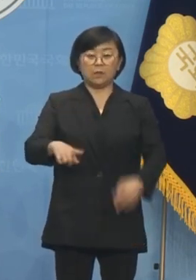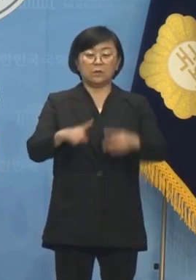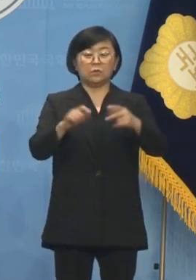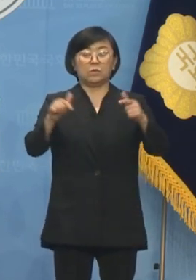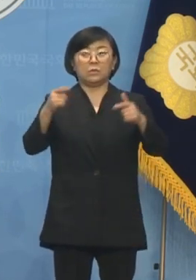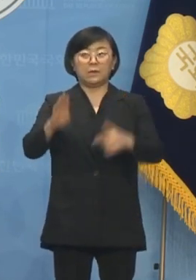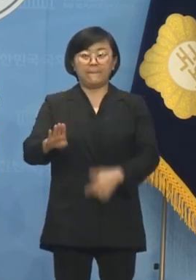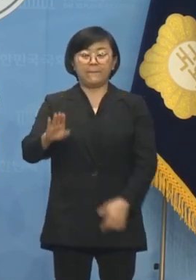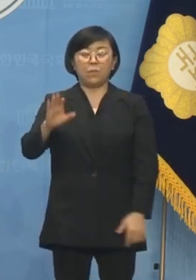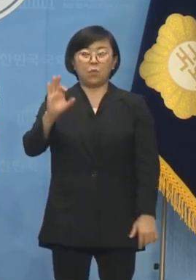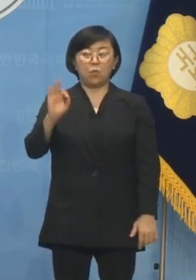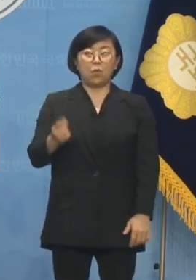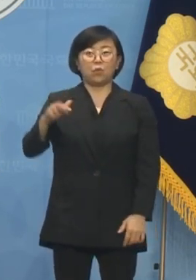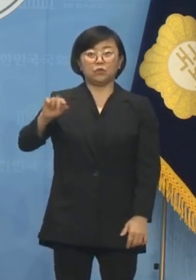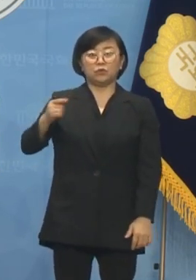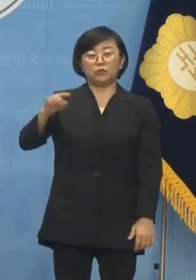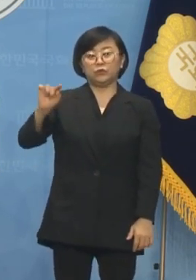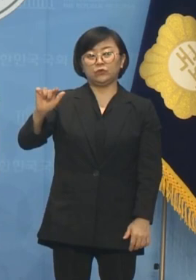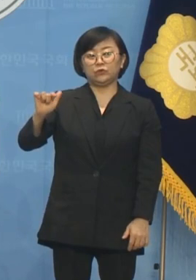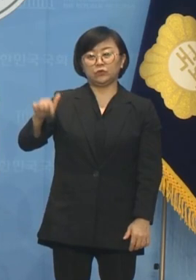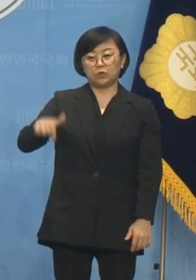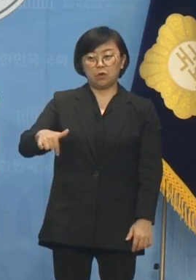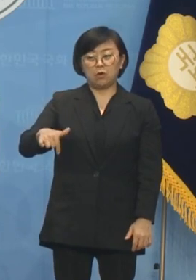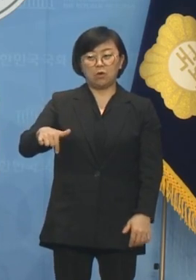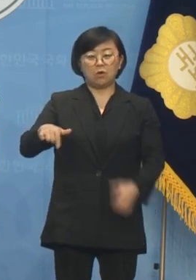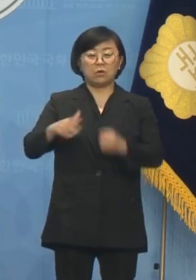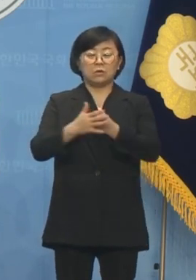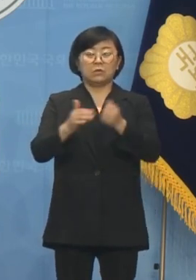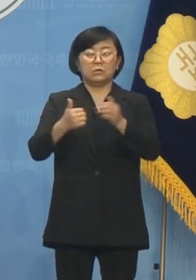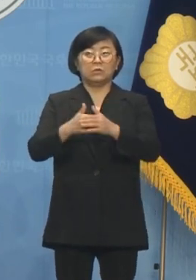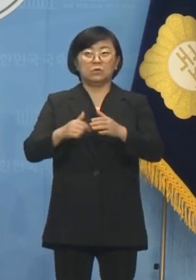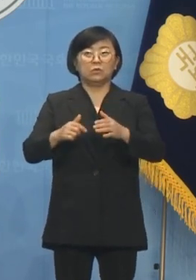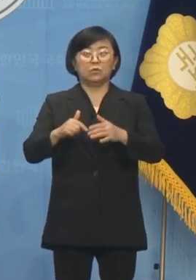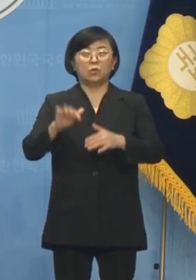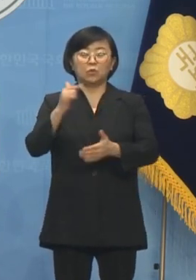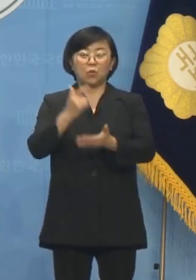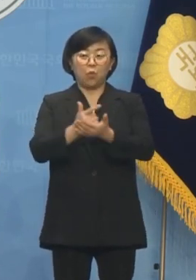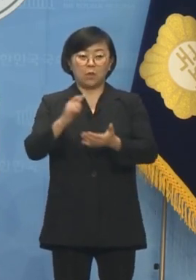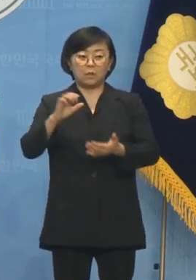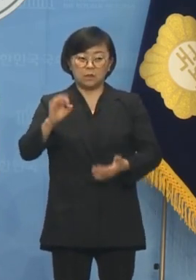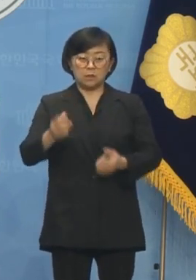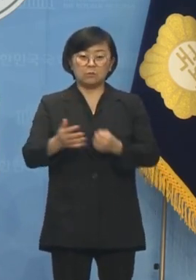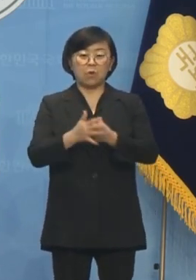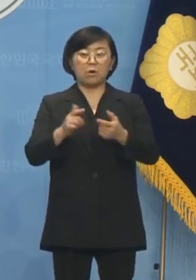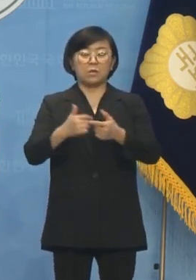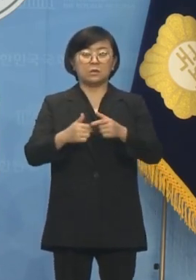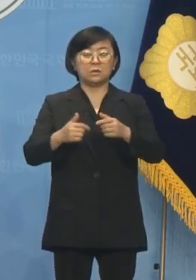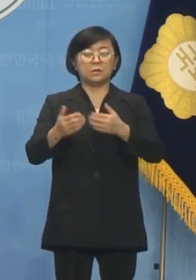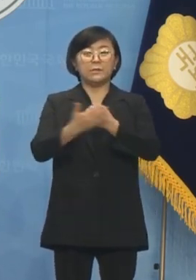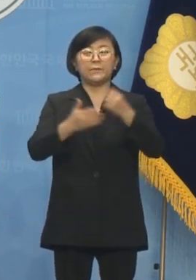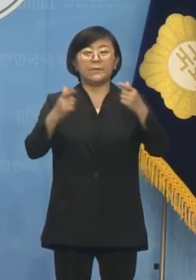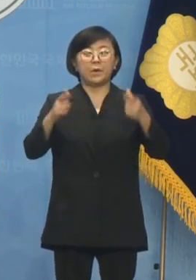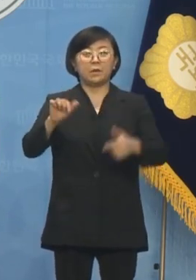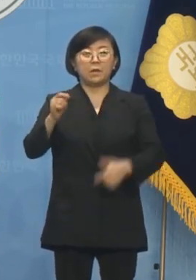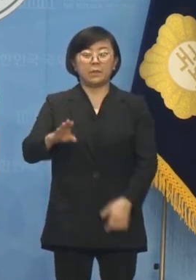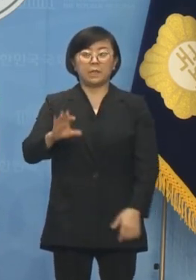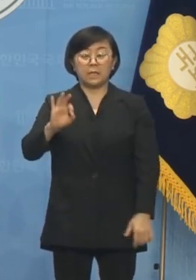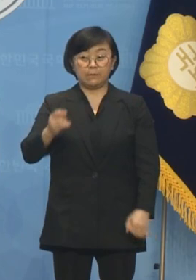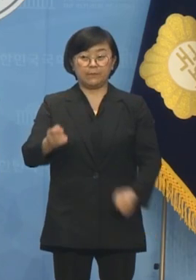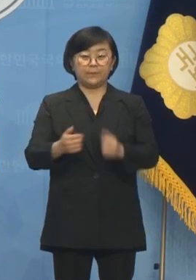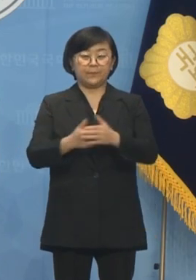갑의 오준석 후보, 노원 갑의 권민경 후보, 노원을의 홍기웅 후보, 은평갑의 김용윤 후보,